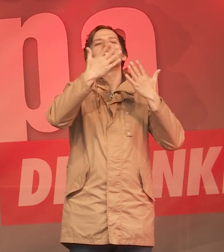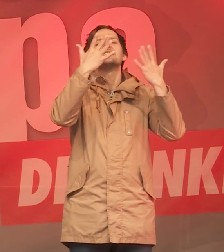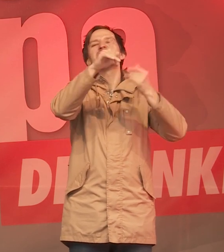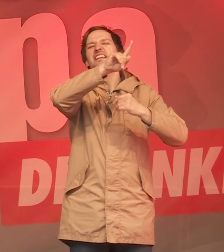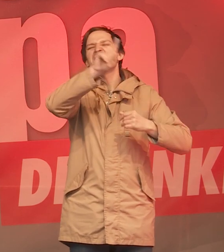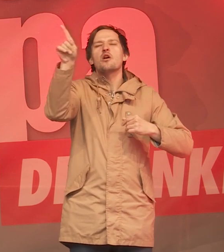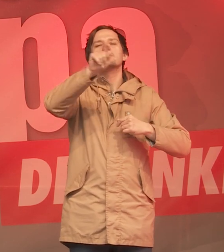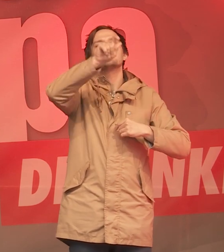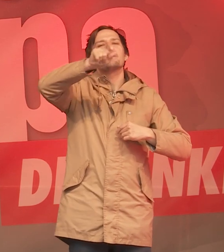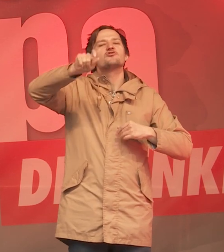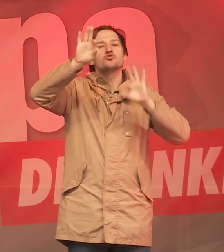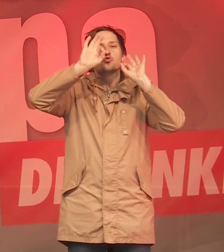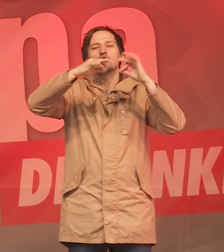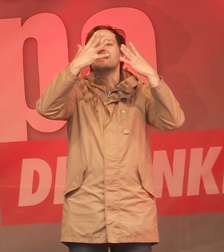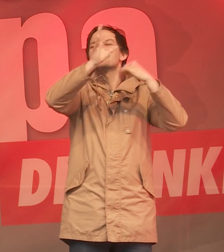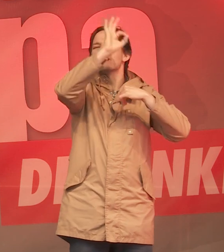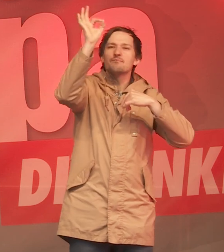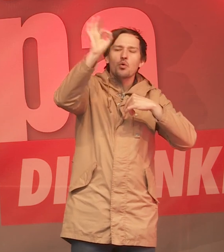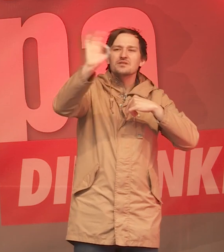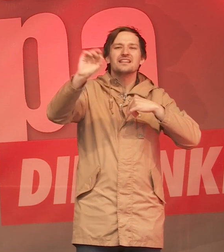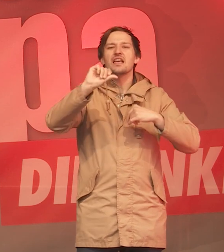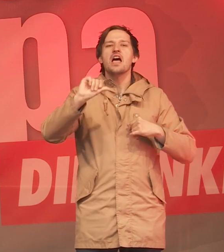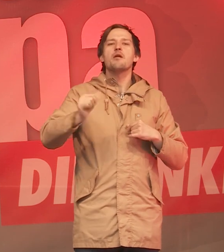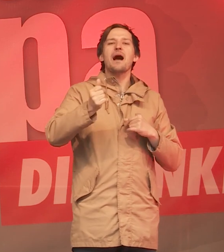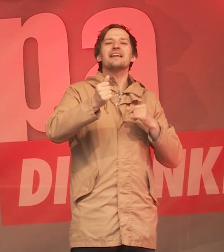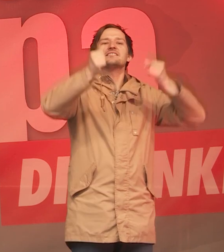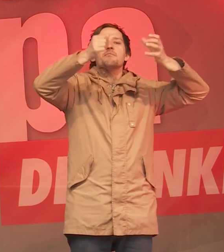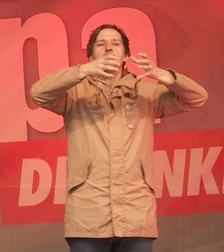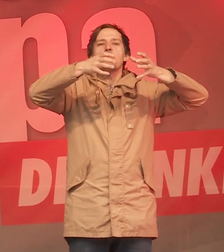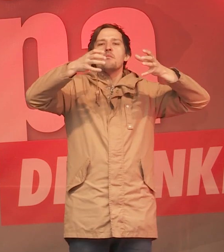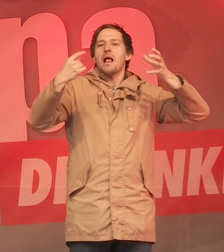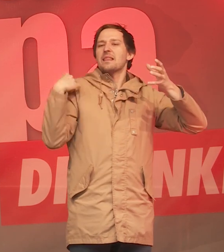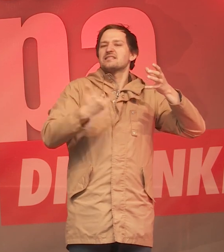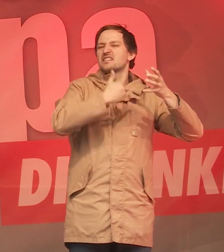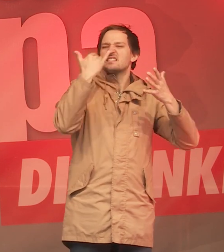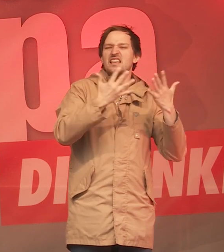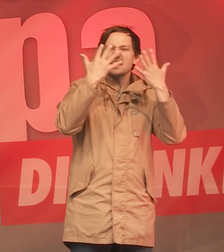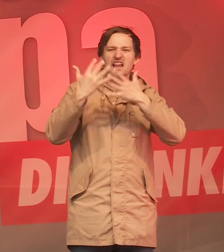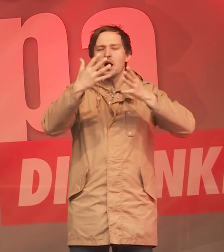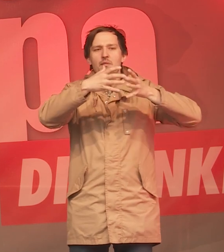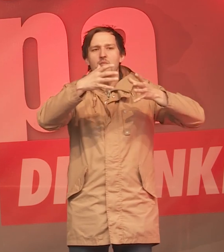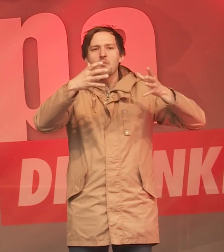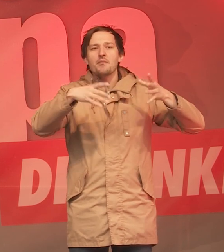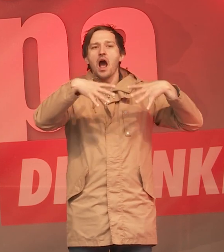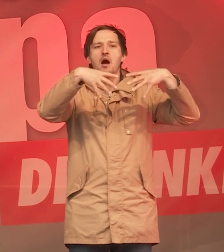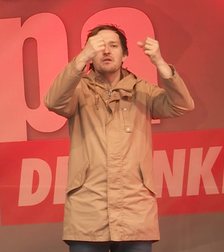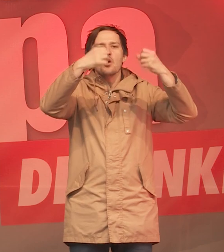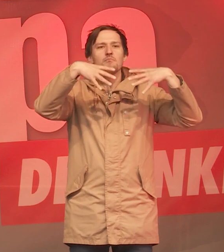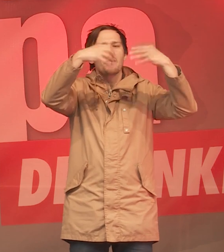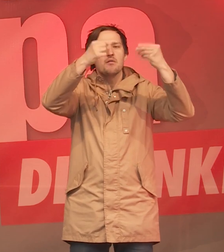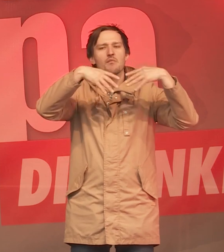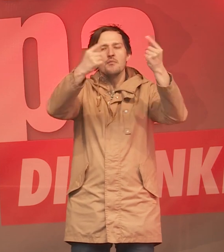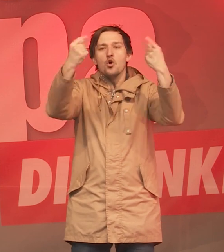oberen 10 Prozent, die haben den größten Teil der Zuwächse der letzten Jahrzehnte für sich vereinnahmt.